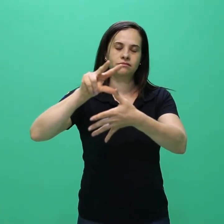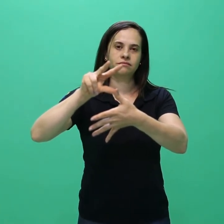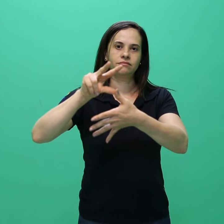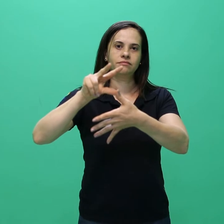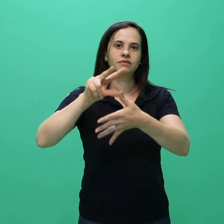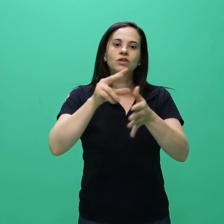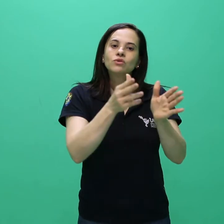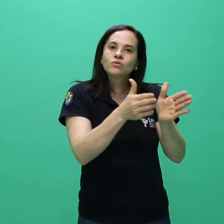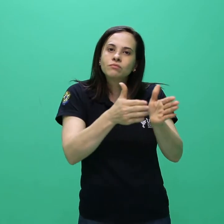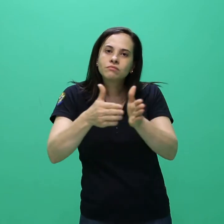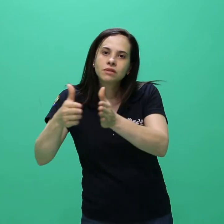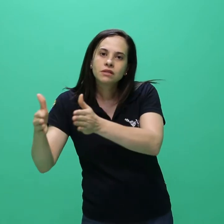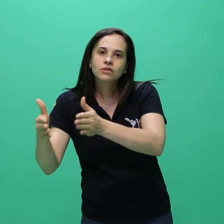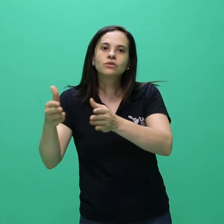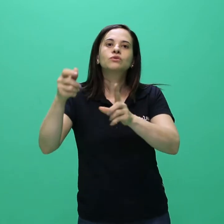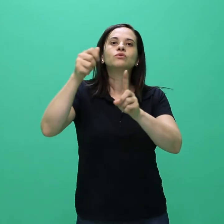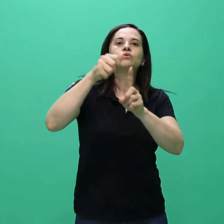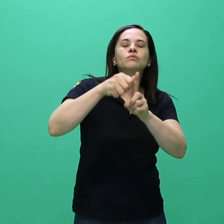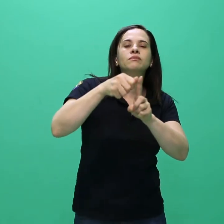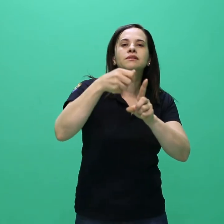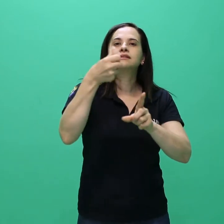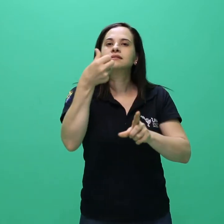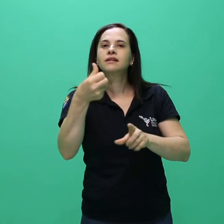descrito no anexo 1 do presente edital.